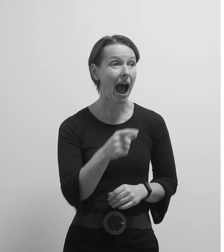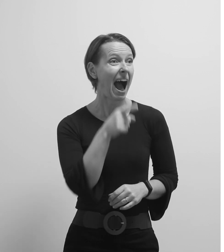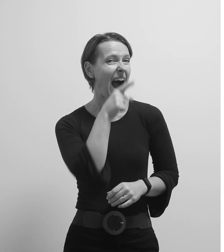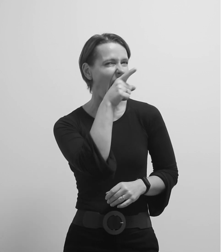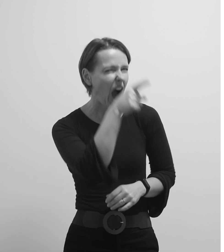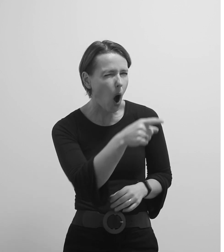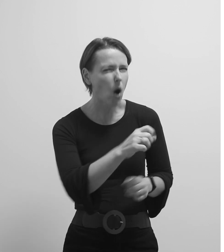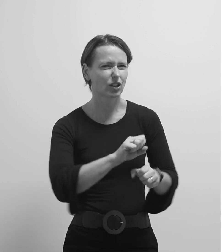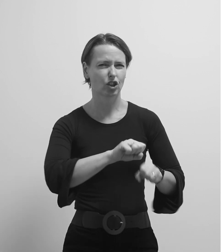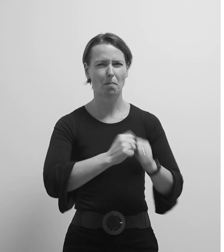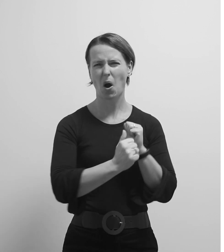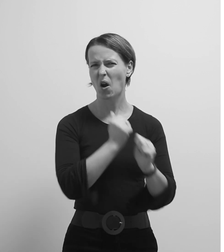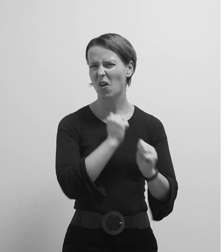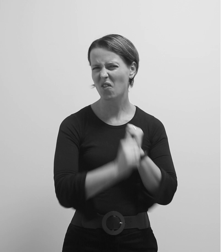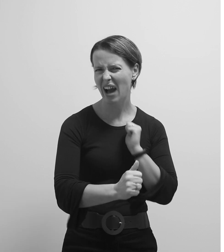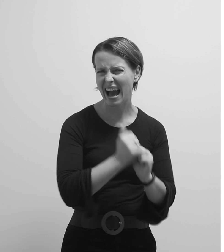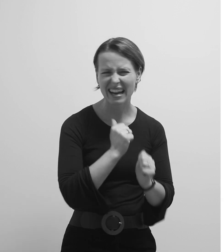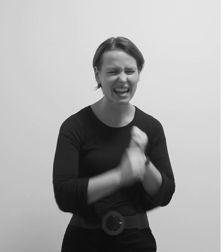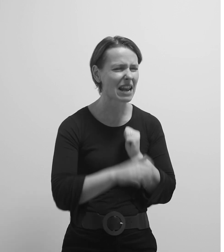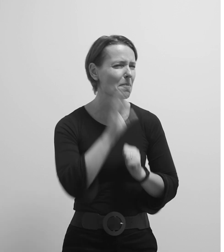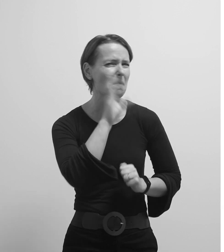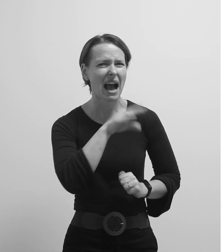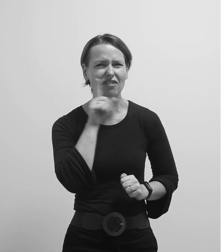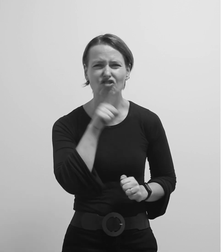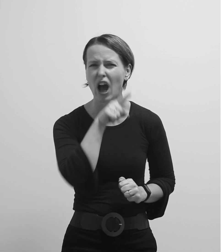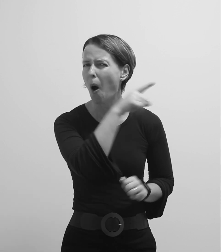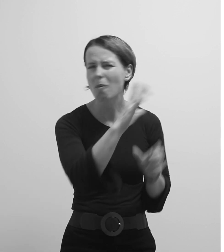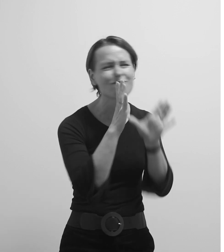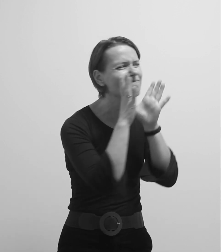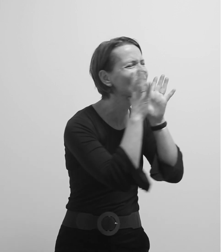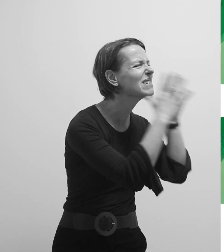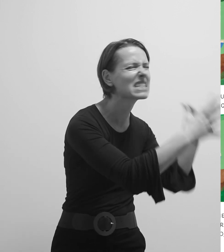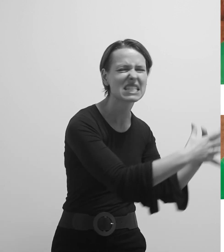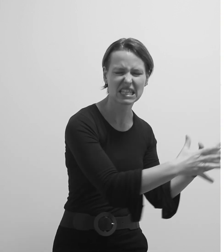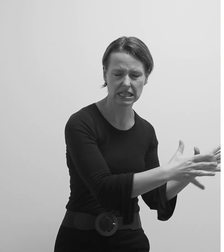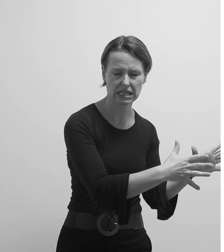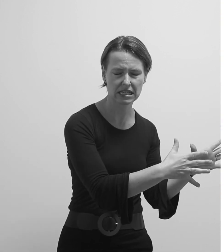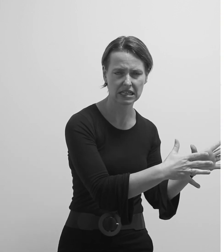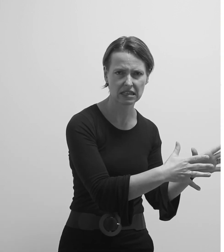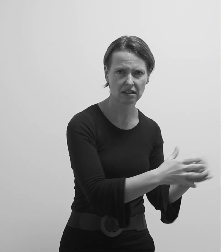Anselmo je pokvarena mačka koja sve mrzi.